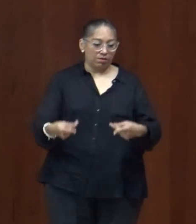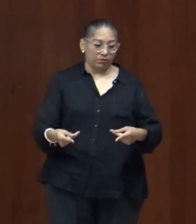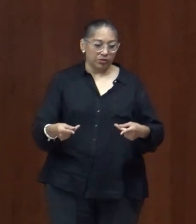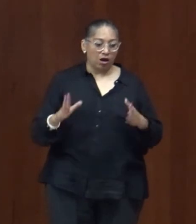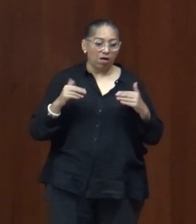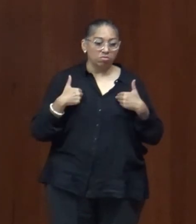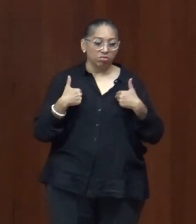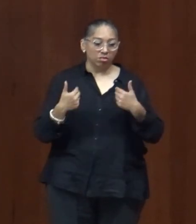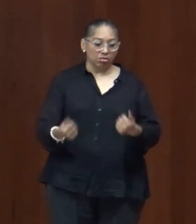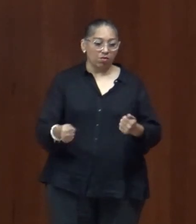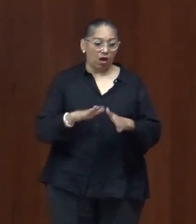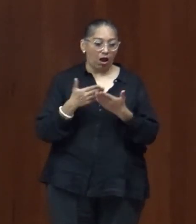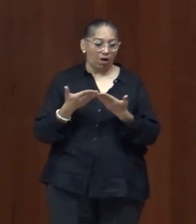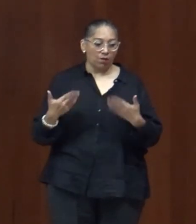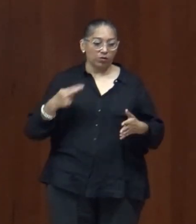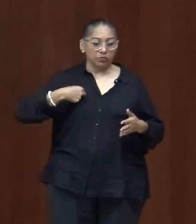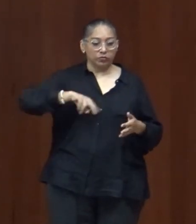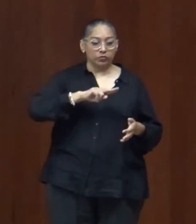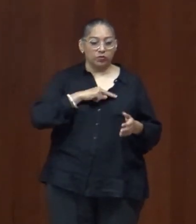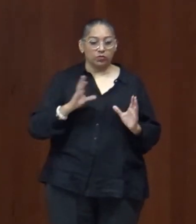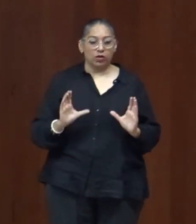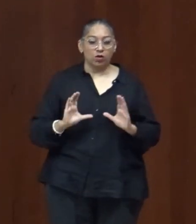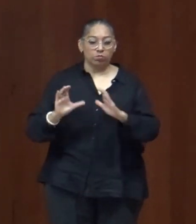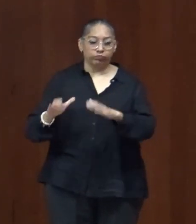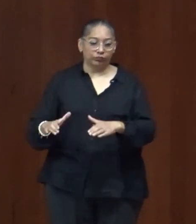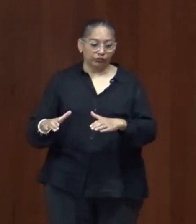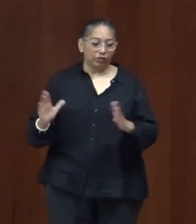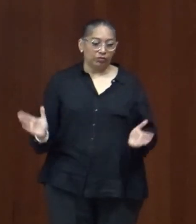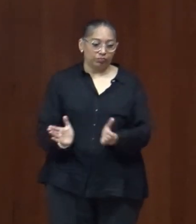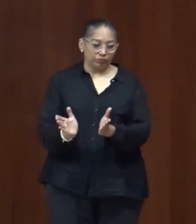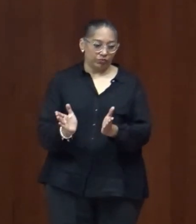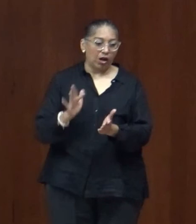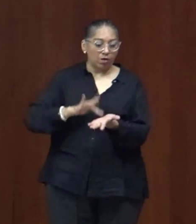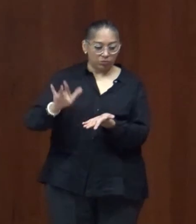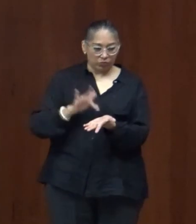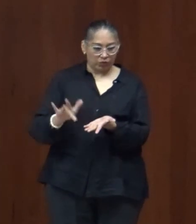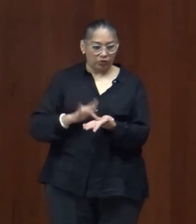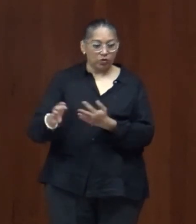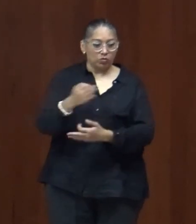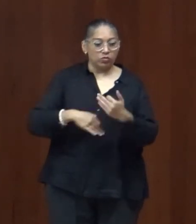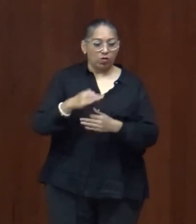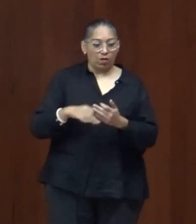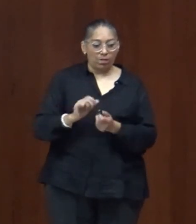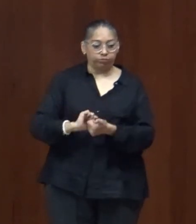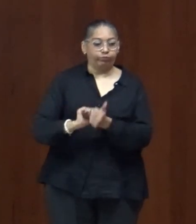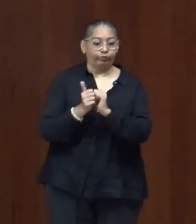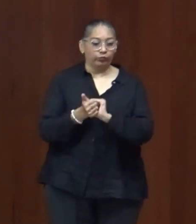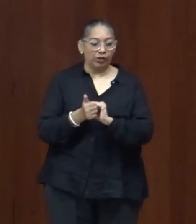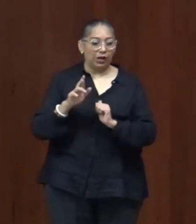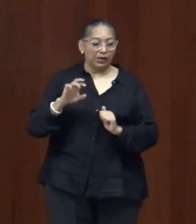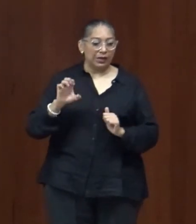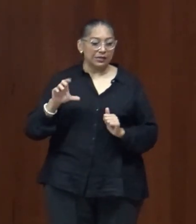en la construcción de resiliencia y resiliencia entendida como eso nuestra capacidad de adaptarnos de transformarnos